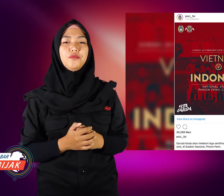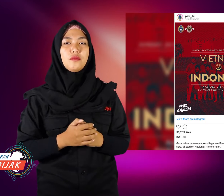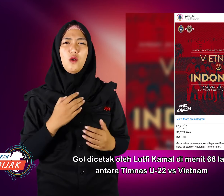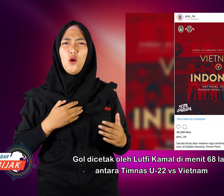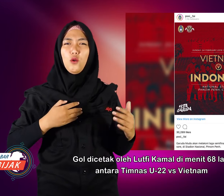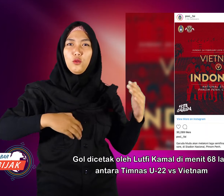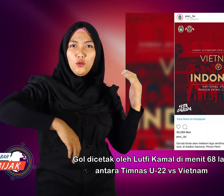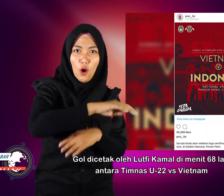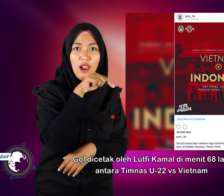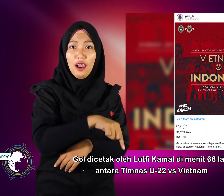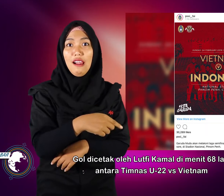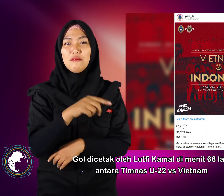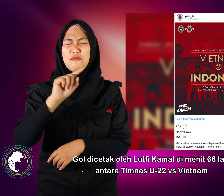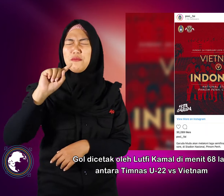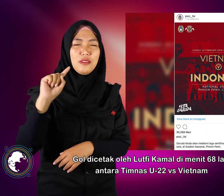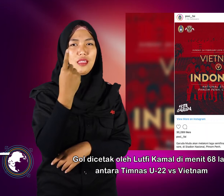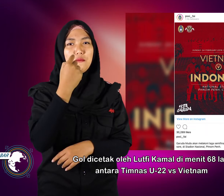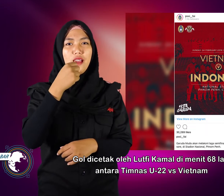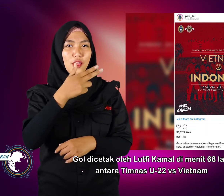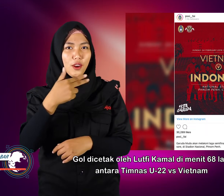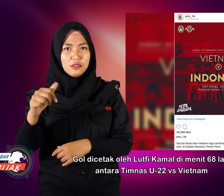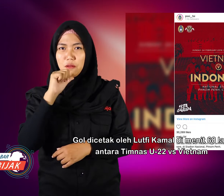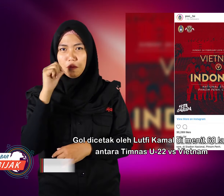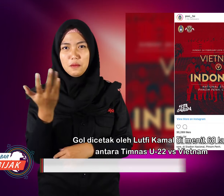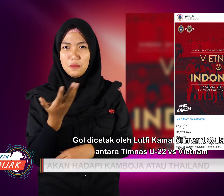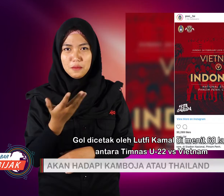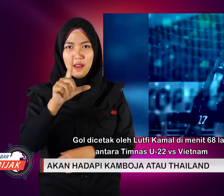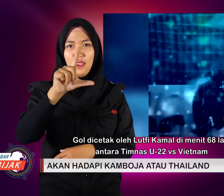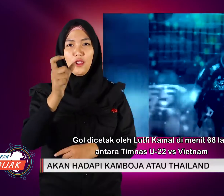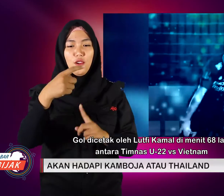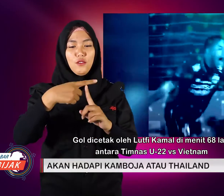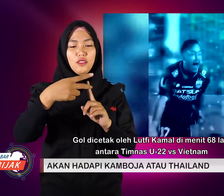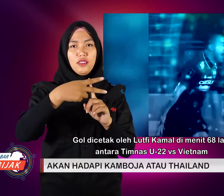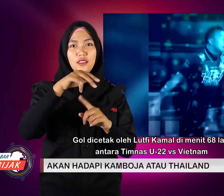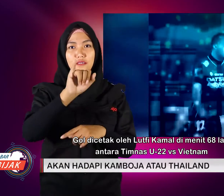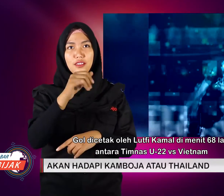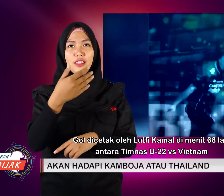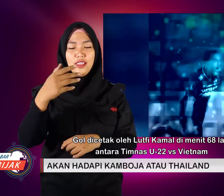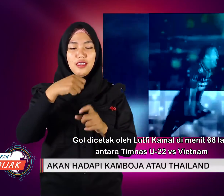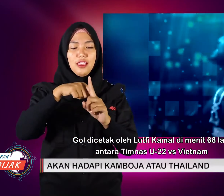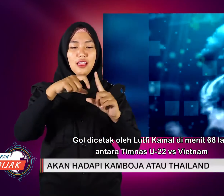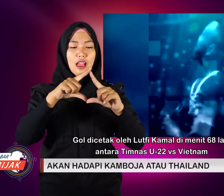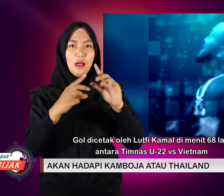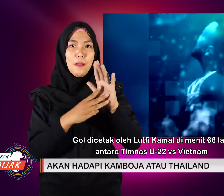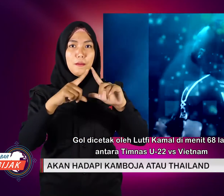Gol dicetak oleh Lutfi Kamal di menit 68 laga antara